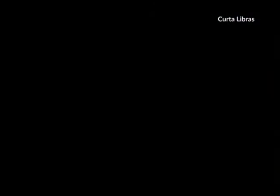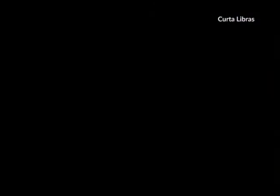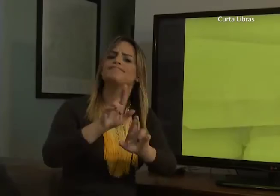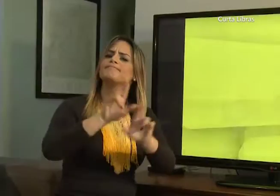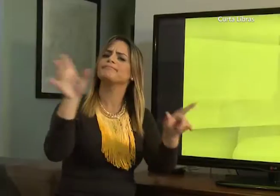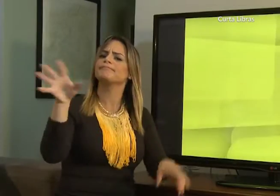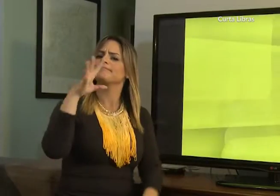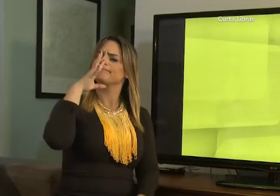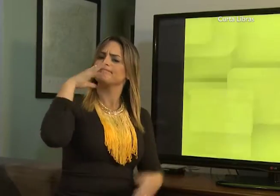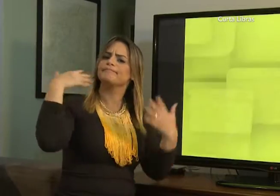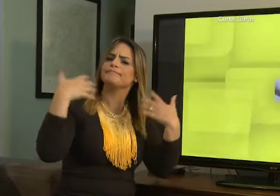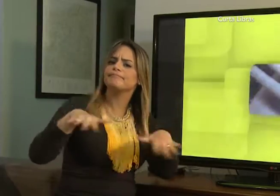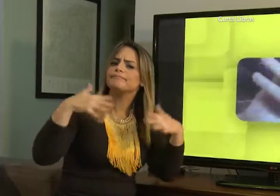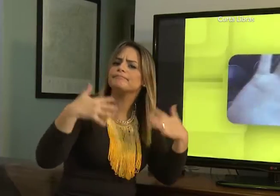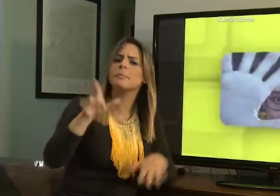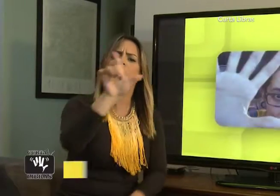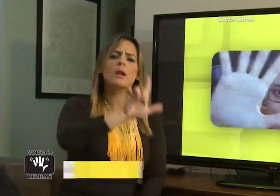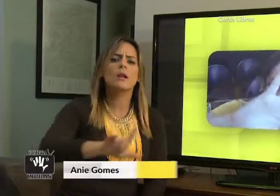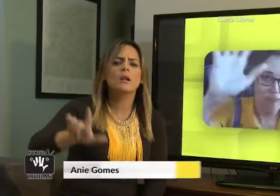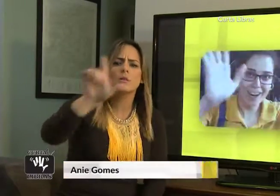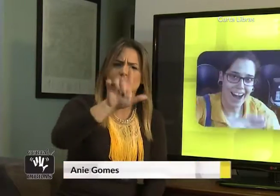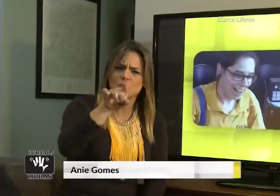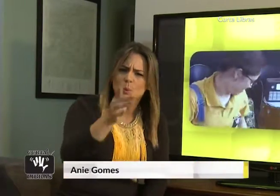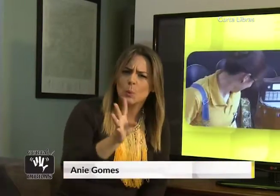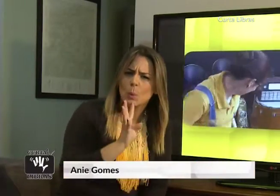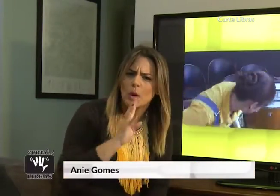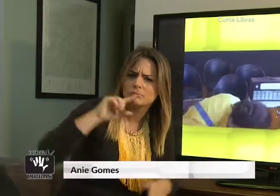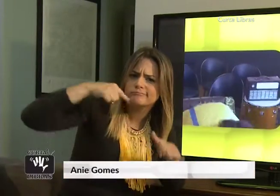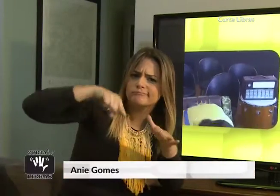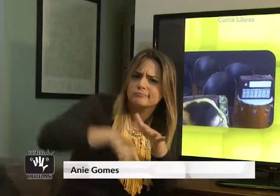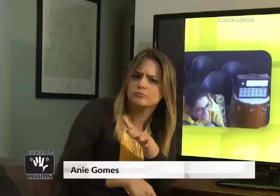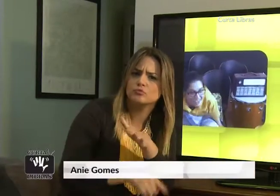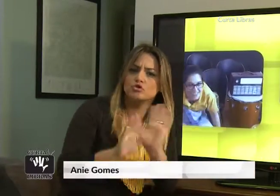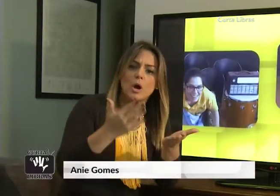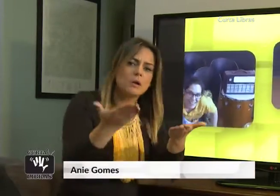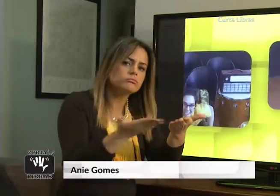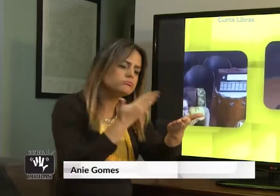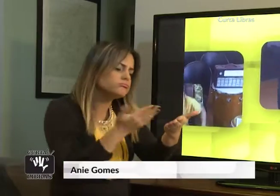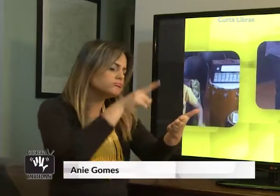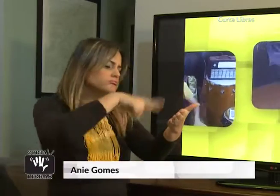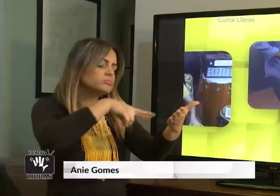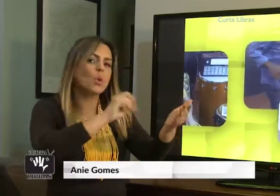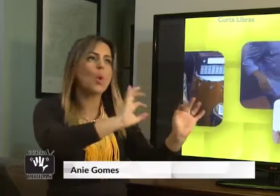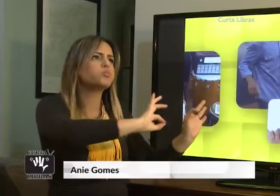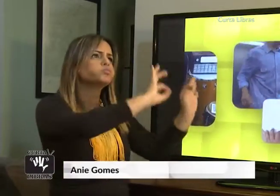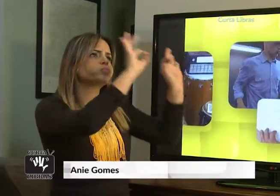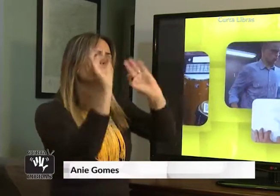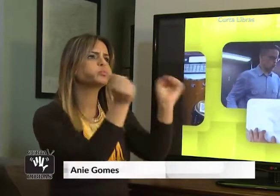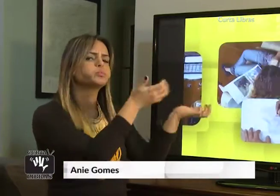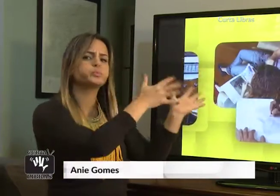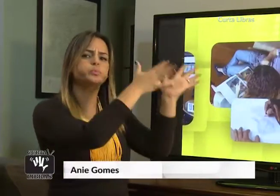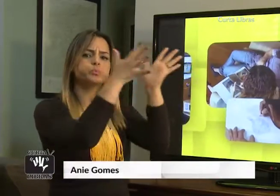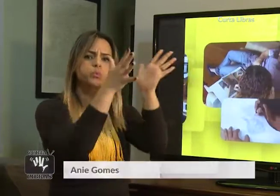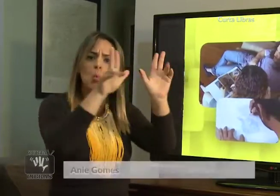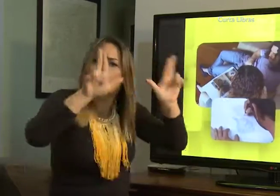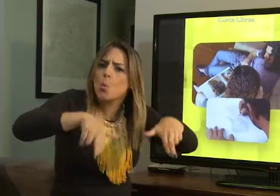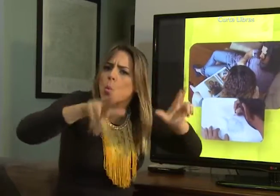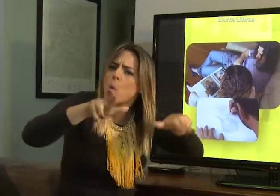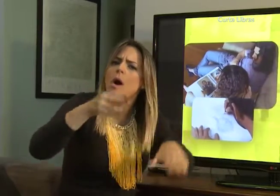Quantas informações interessantes sobre literatura. Você já leu ou assistiu vídeos em Libras que abordem a questão literária e